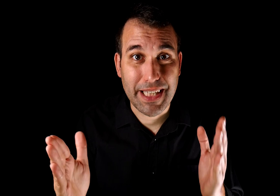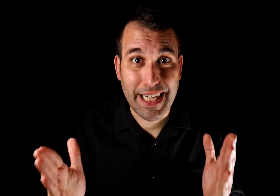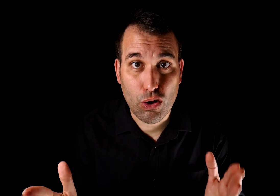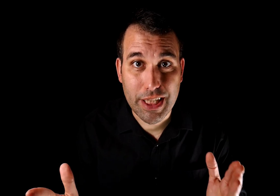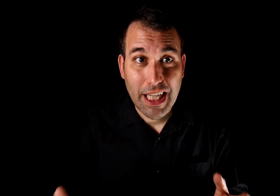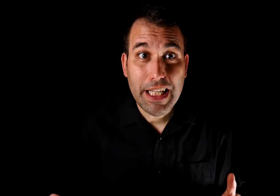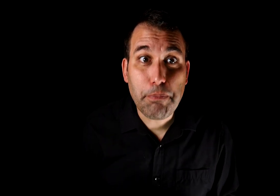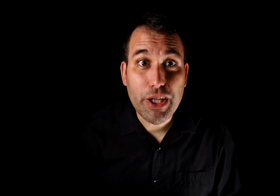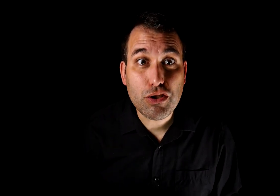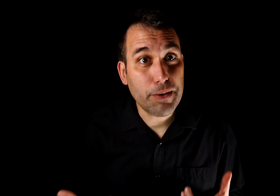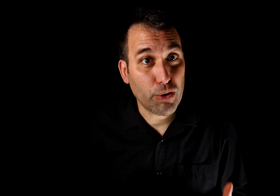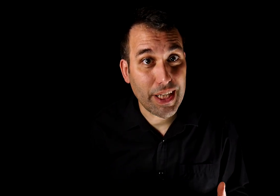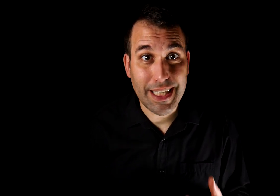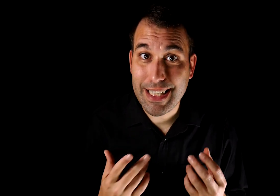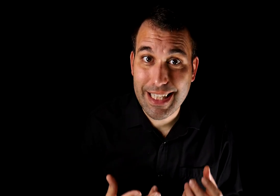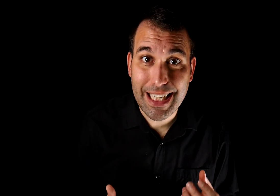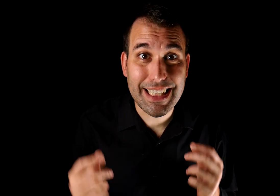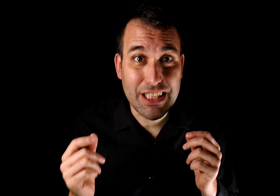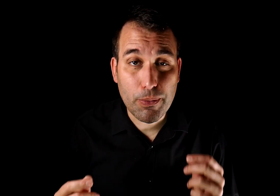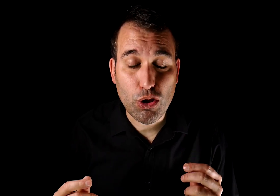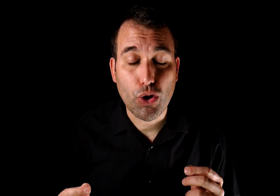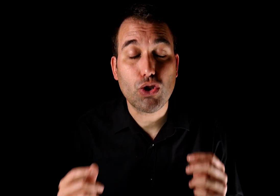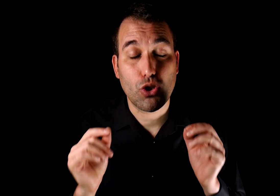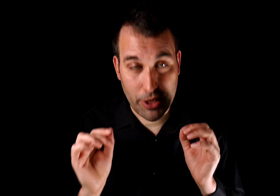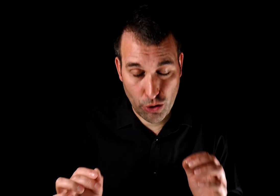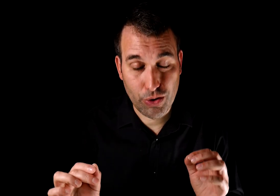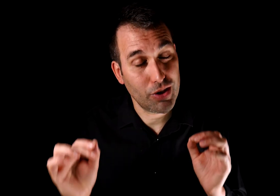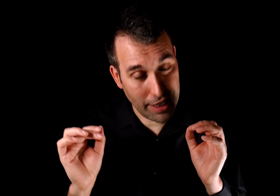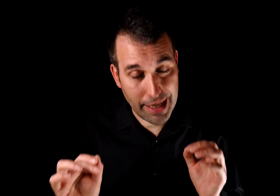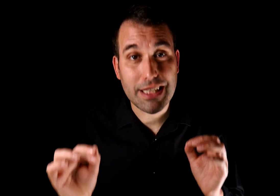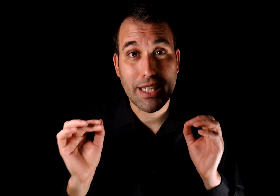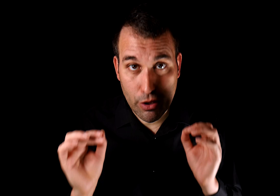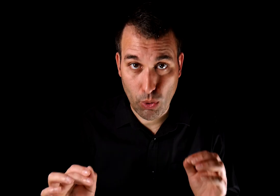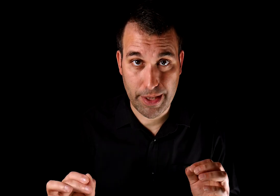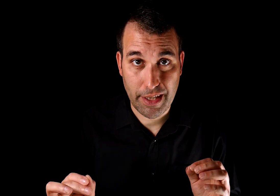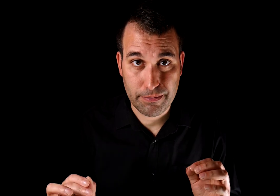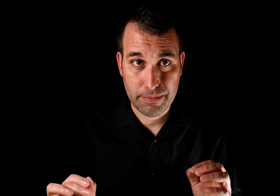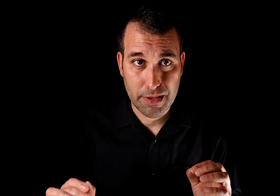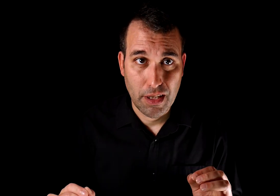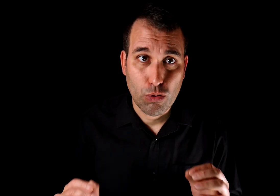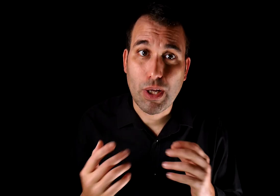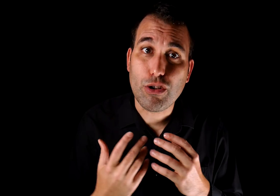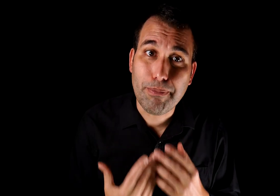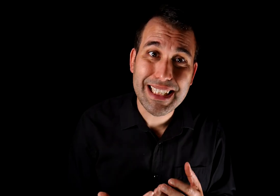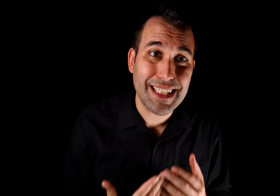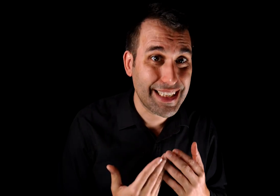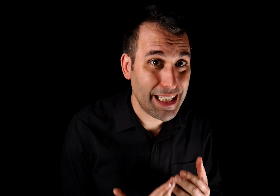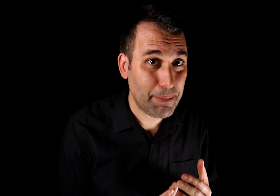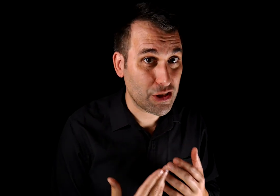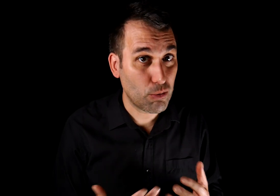banderas rojas, y por eso es importante detectarlas y sobre todo, sobre todo, tenerlas en cuenta. Cuanto más sepas cómo